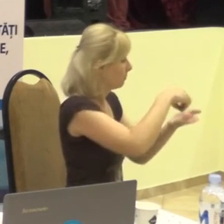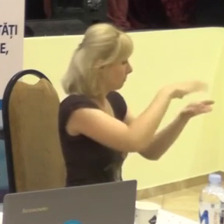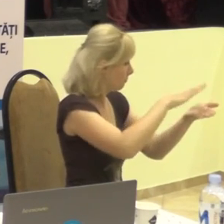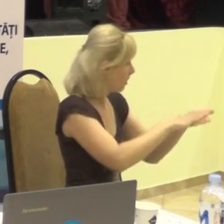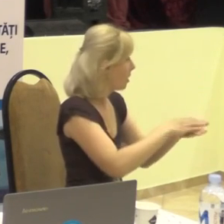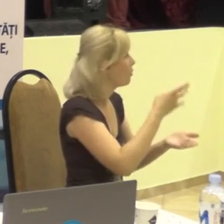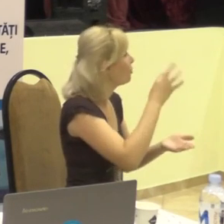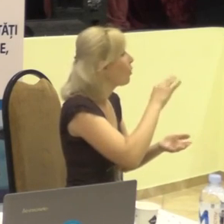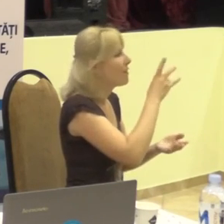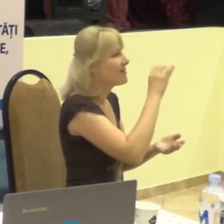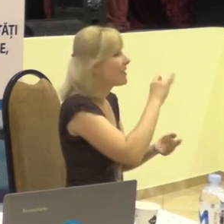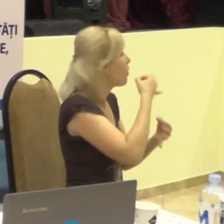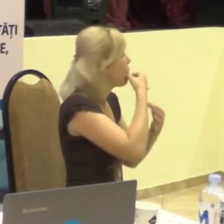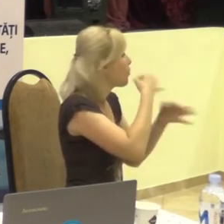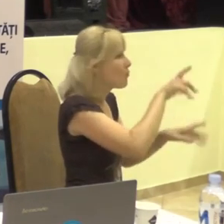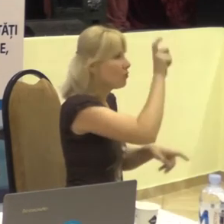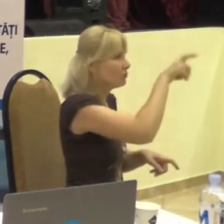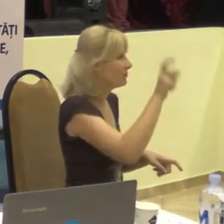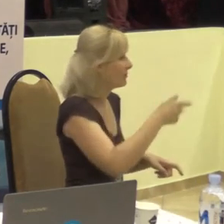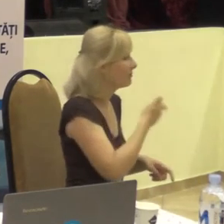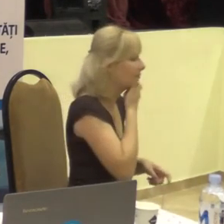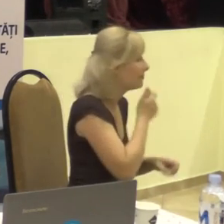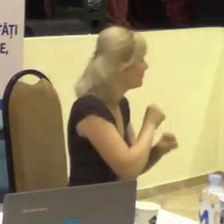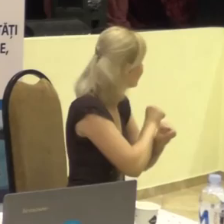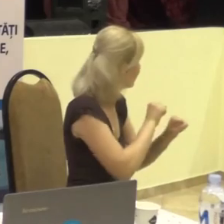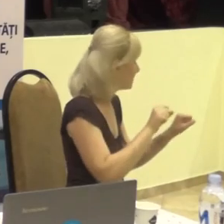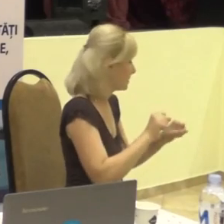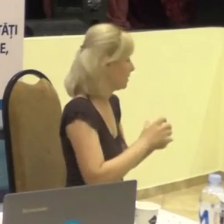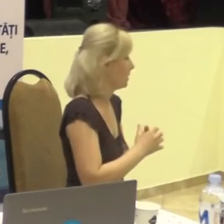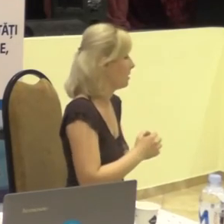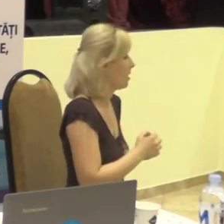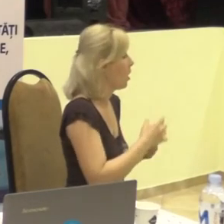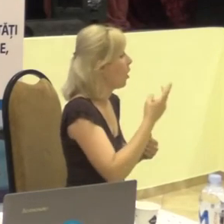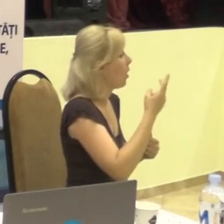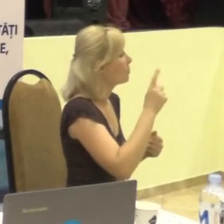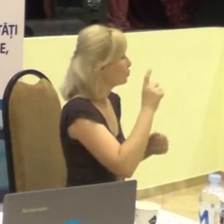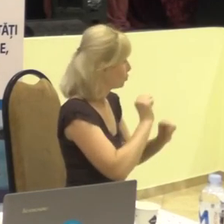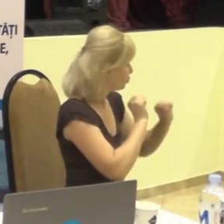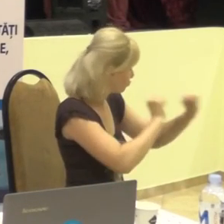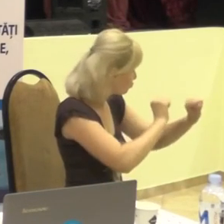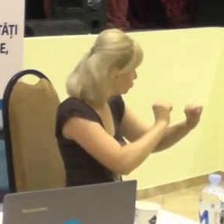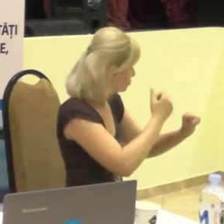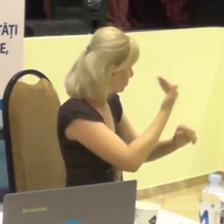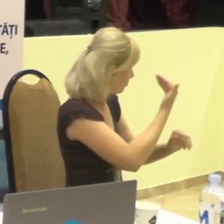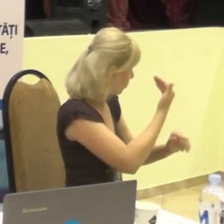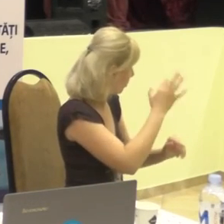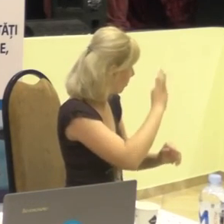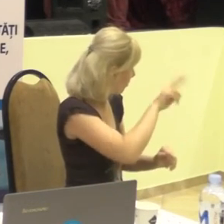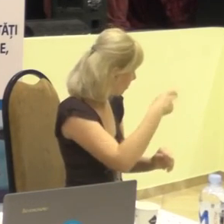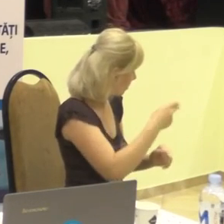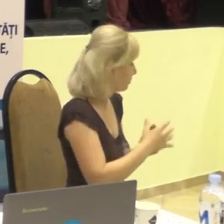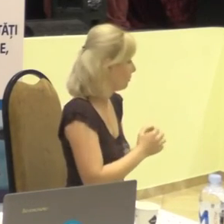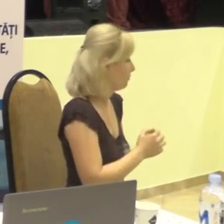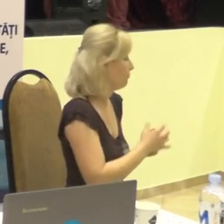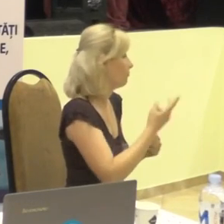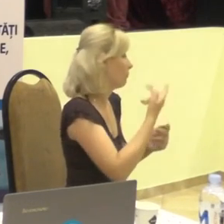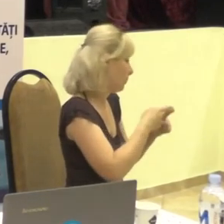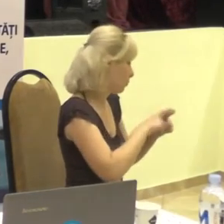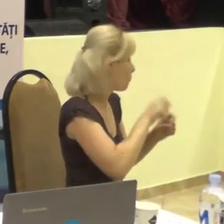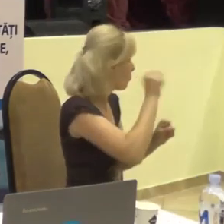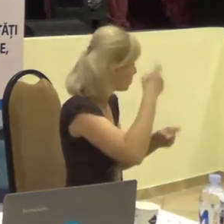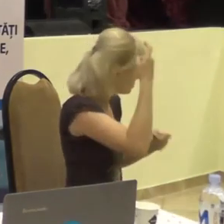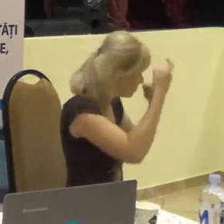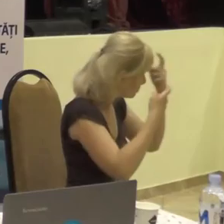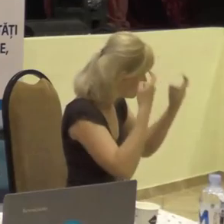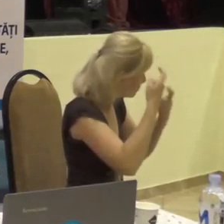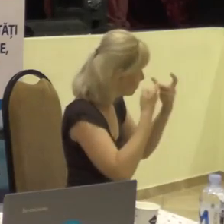toată lumea, deci sunt protejate datele cu caracter personal și, în funcție de aceasta, poți să gândești anumite strategii